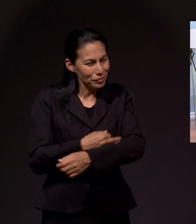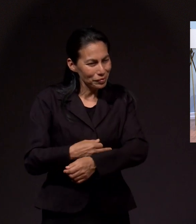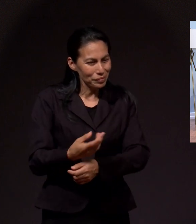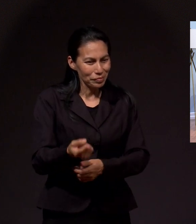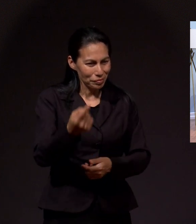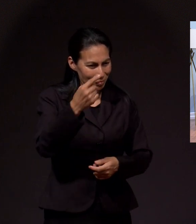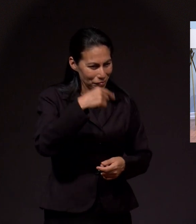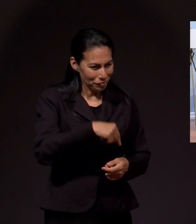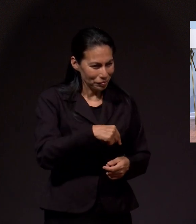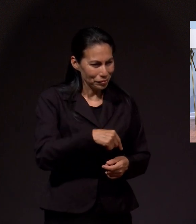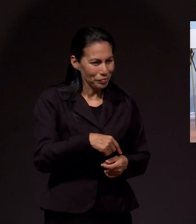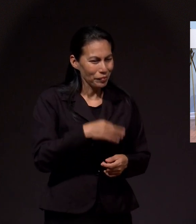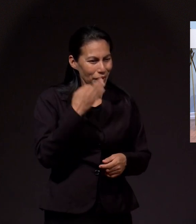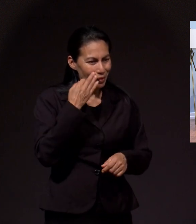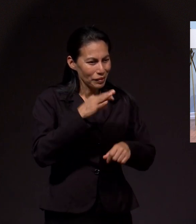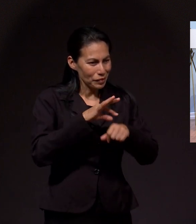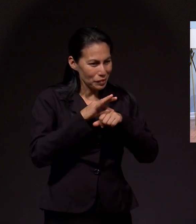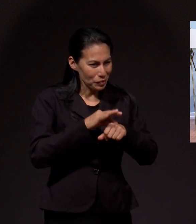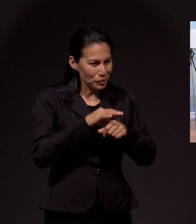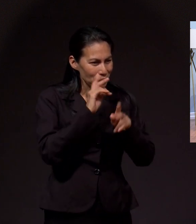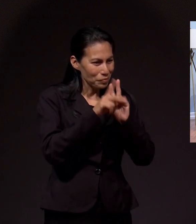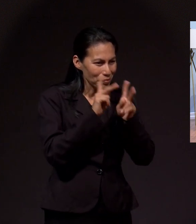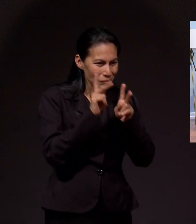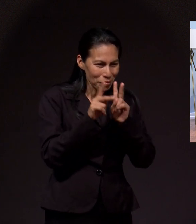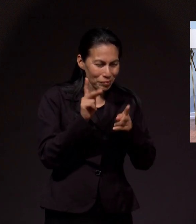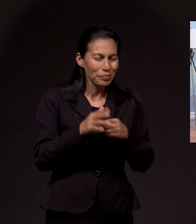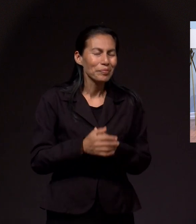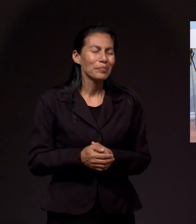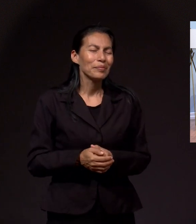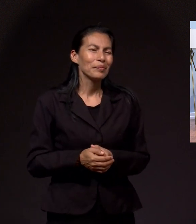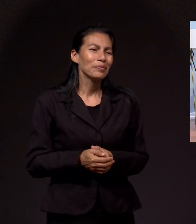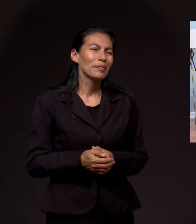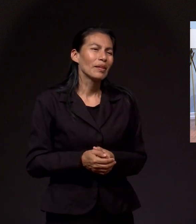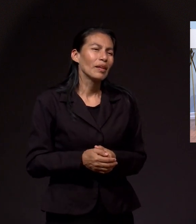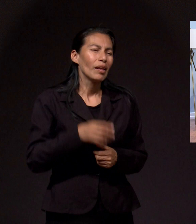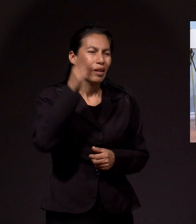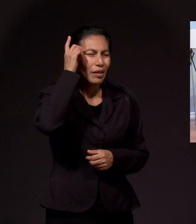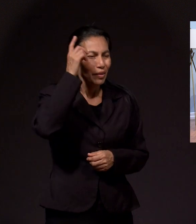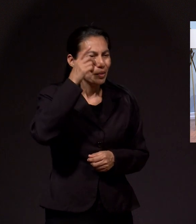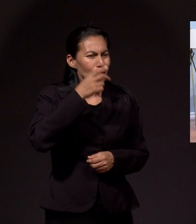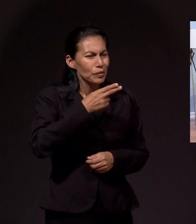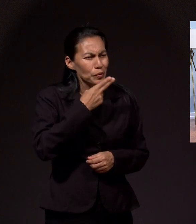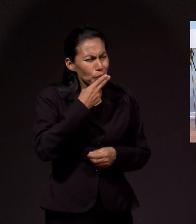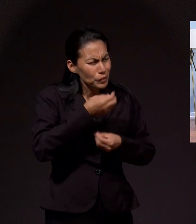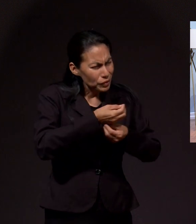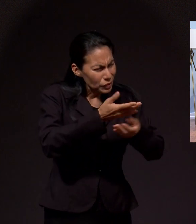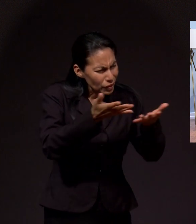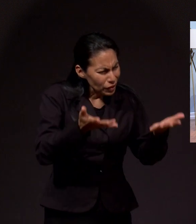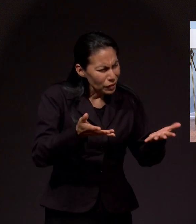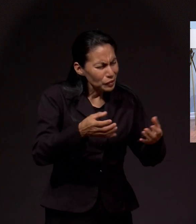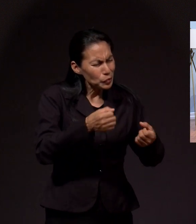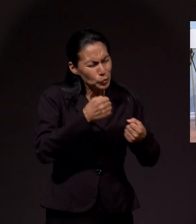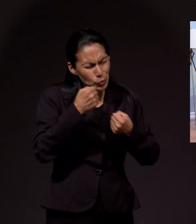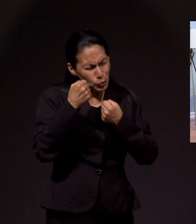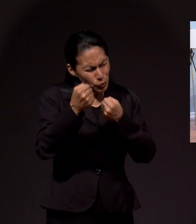Por estar aquí y compartir sus testimonios de oración. Que Dios siga usándolos